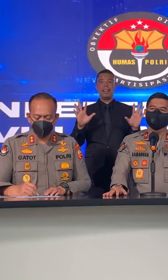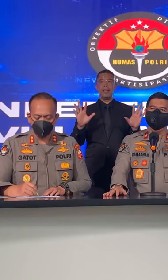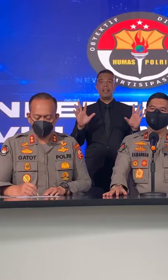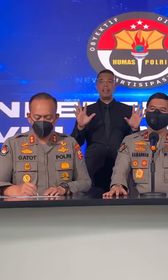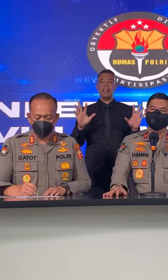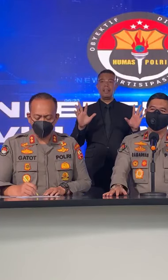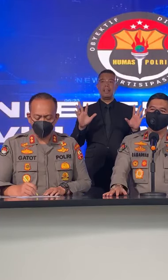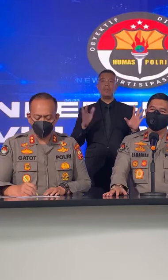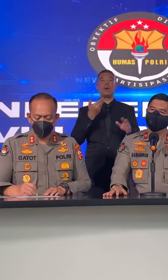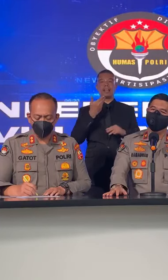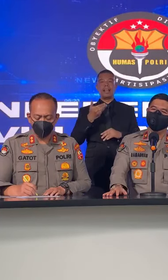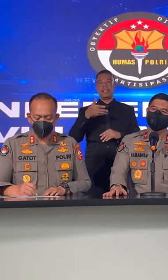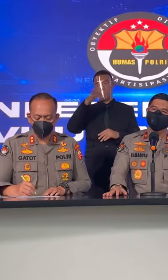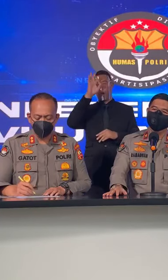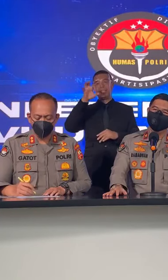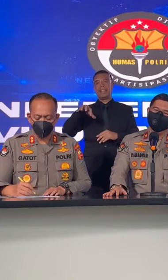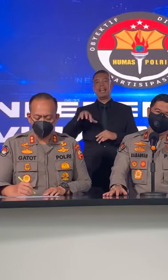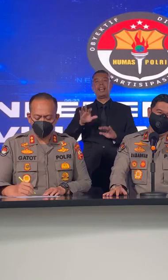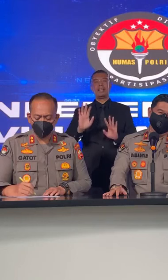Mbak Ya